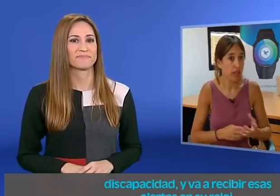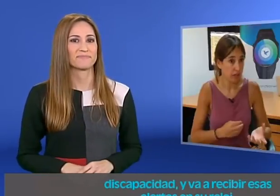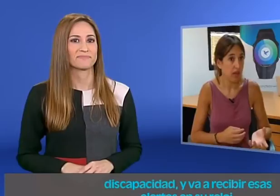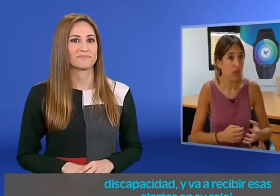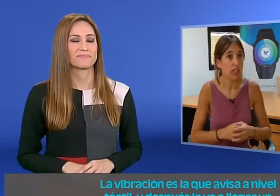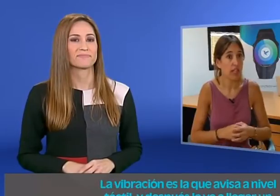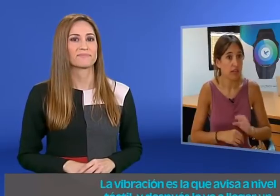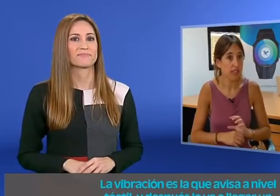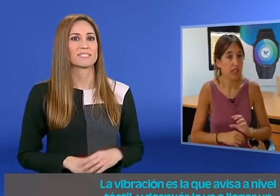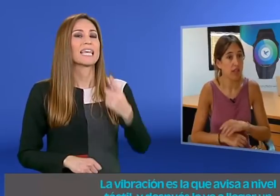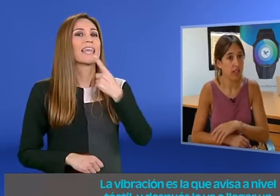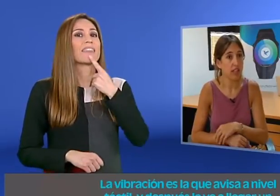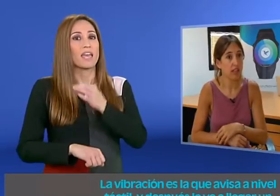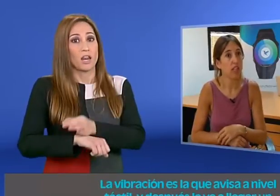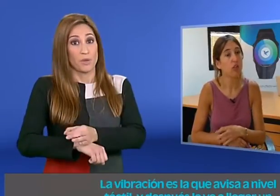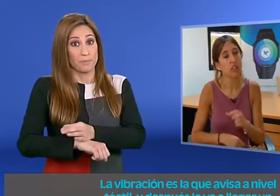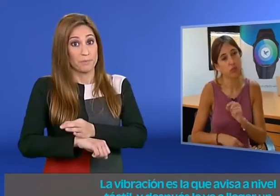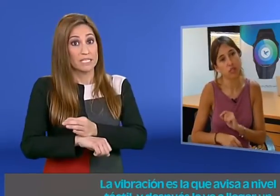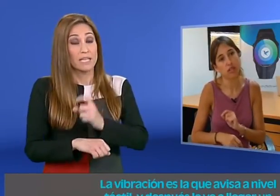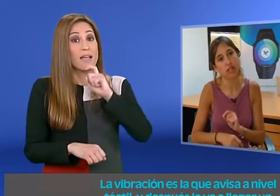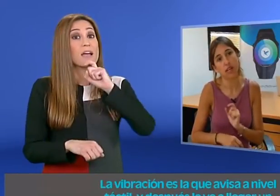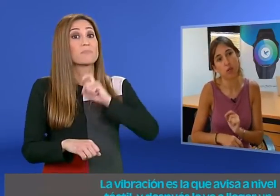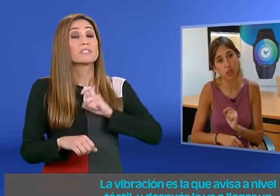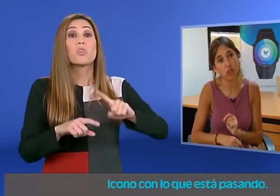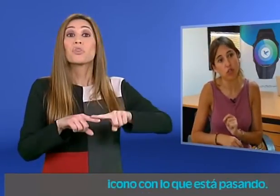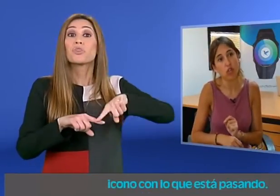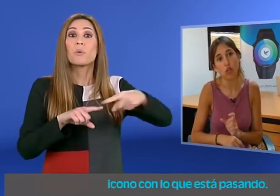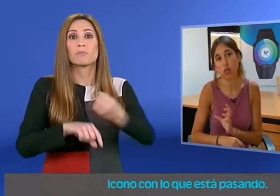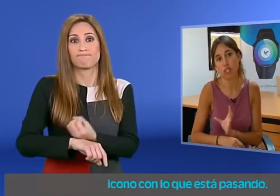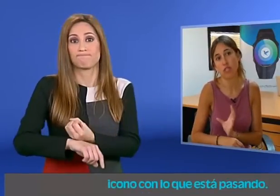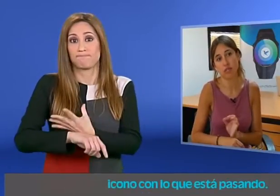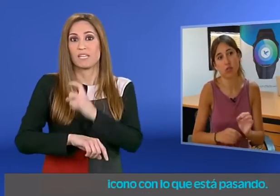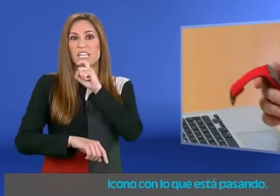La vibración es la que avisa a nivel táctil y después le va a llegar un icono con lo que está pasando.